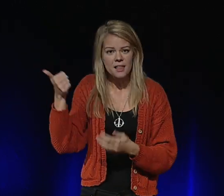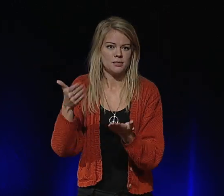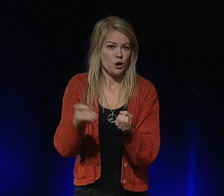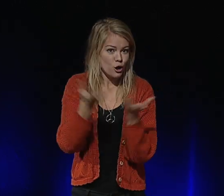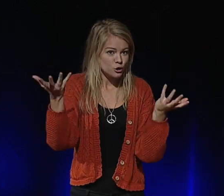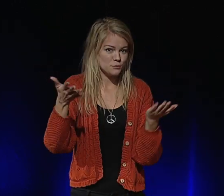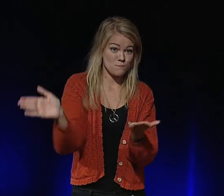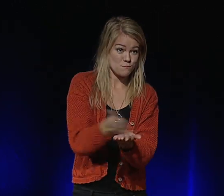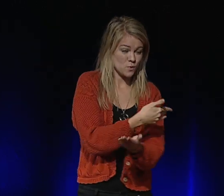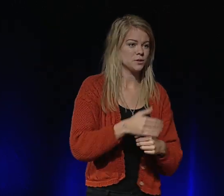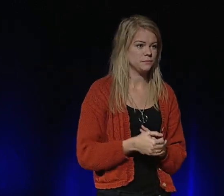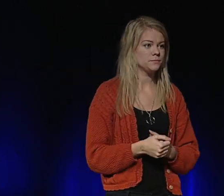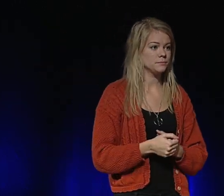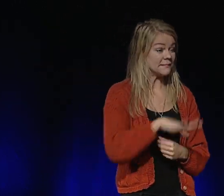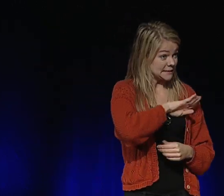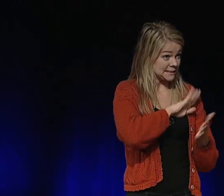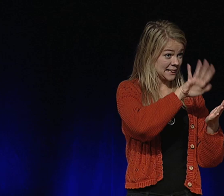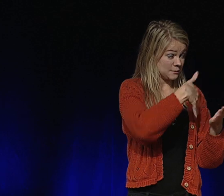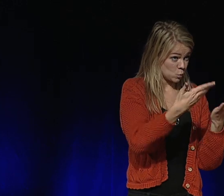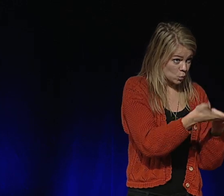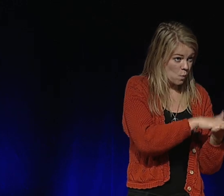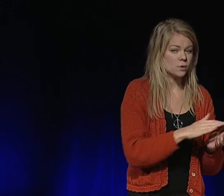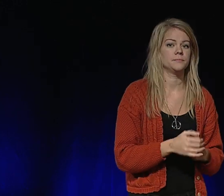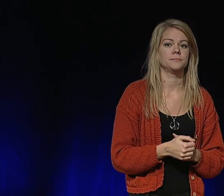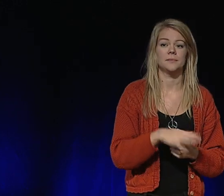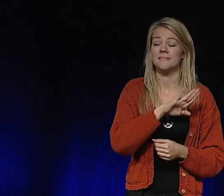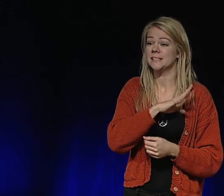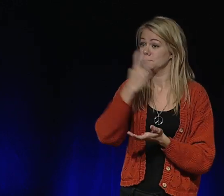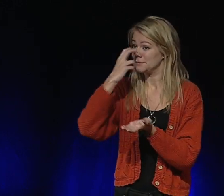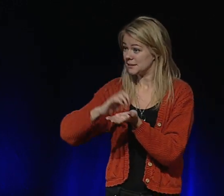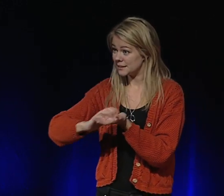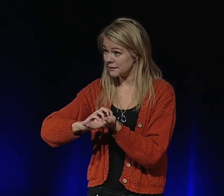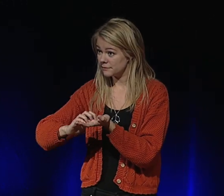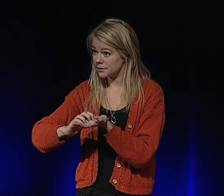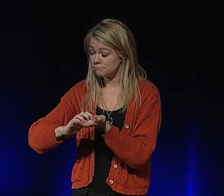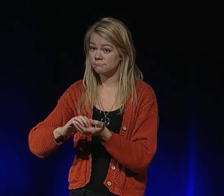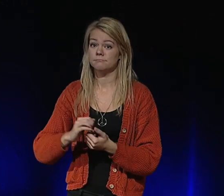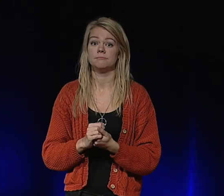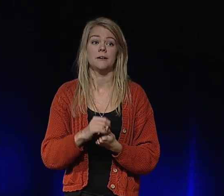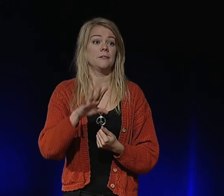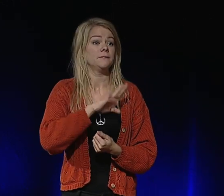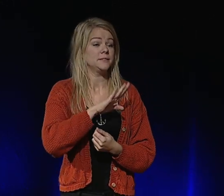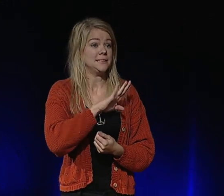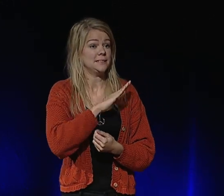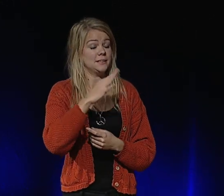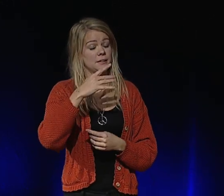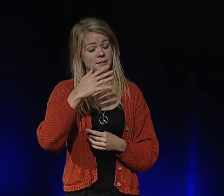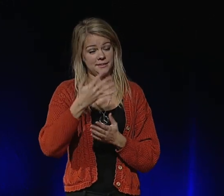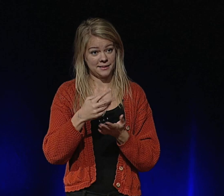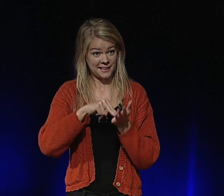går att åtgärda. Det finns teckenspråkstolkar. Det finns punktskrift. Det finns